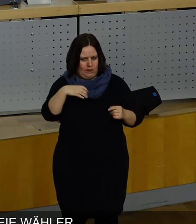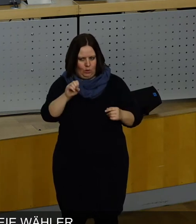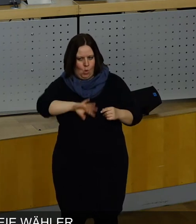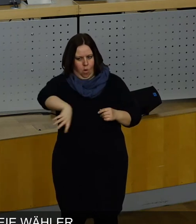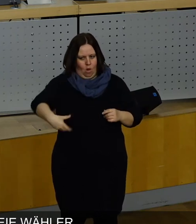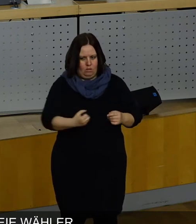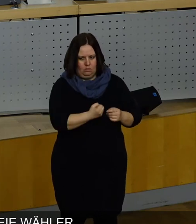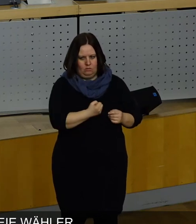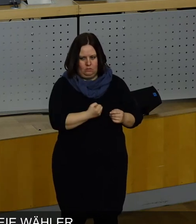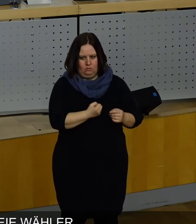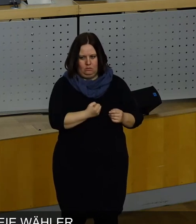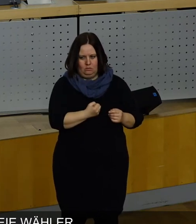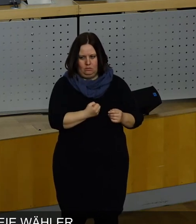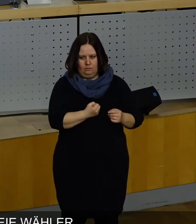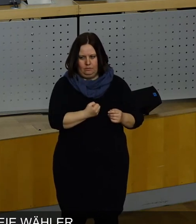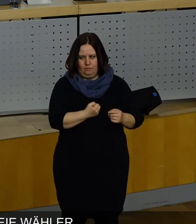gekriegt hat.